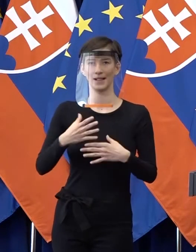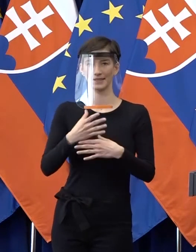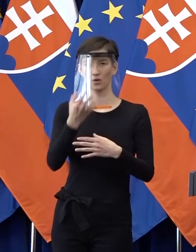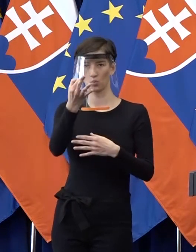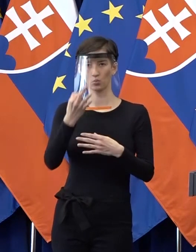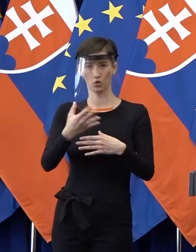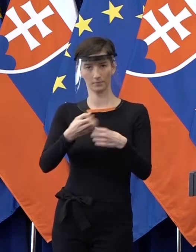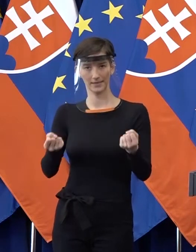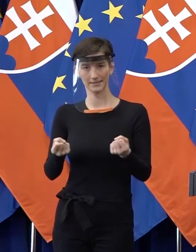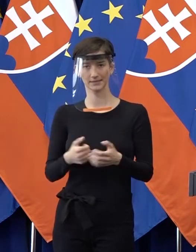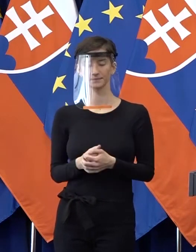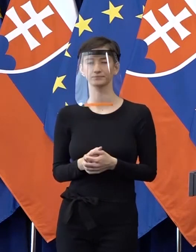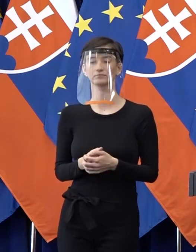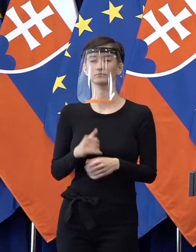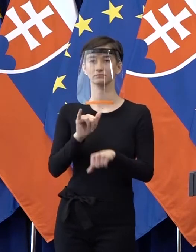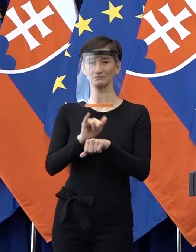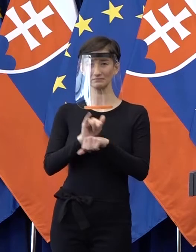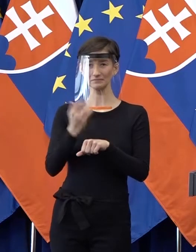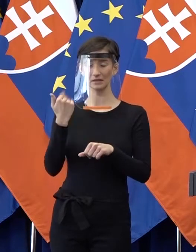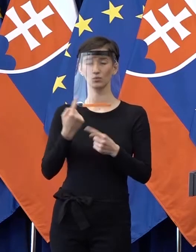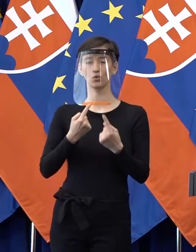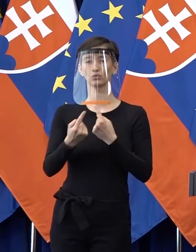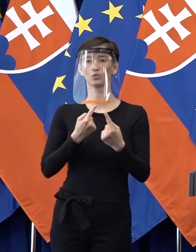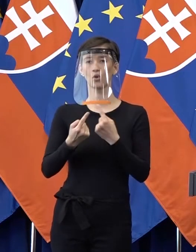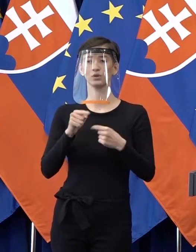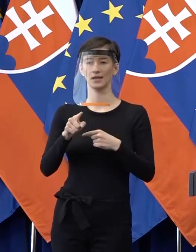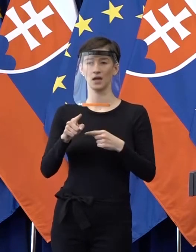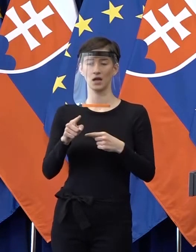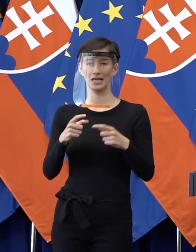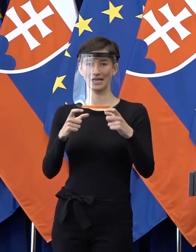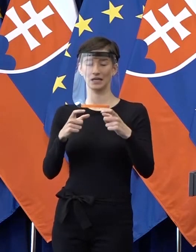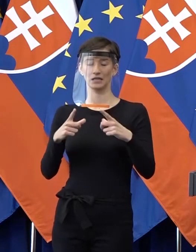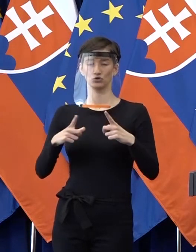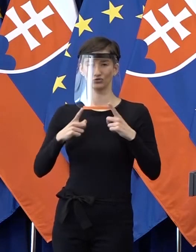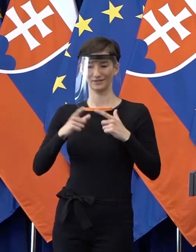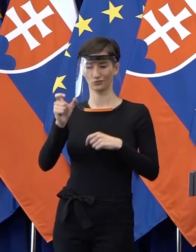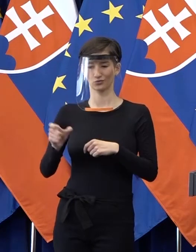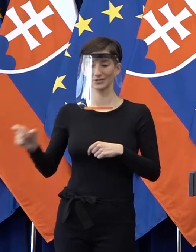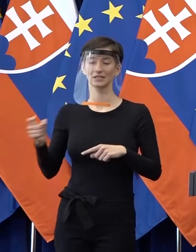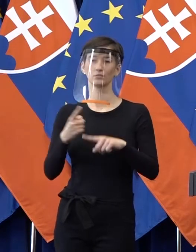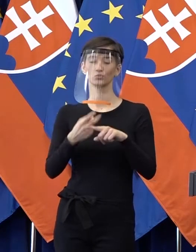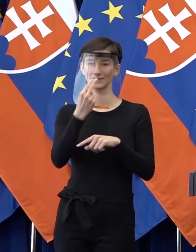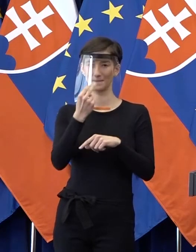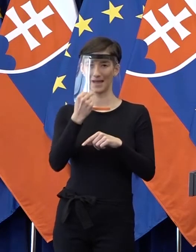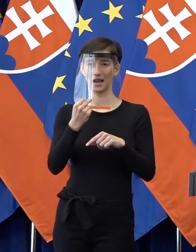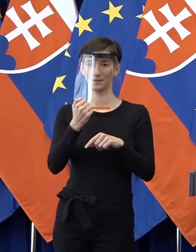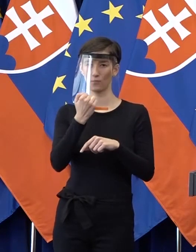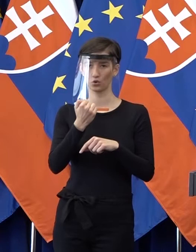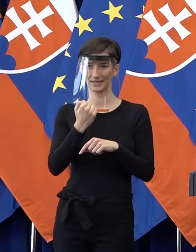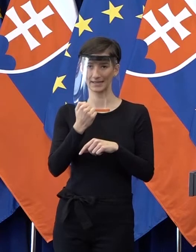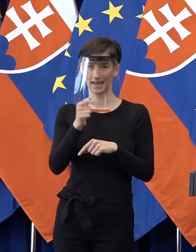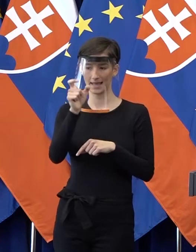otázku. Zatiaľ sme sa dohodli na fyzických osobach, čo sa týka SZČO a malých podnikateľov. Tam momentálne ešte stále prebiehajú urokovania.